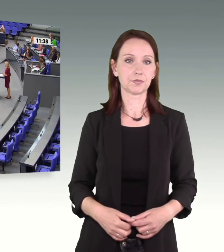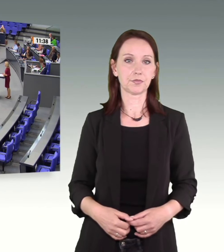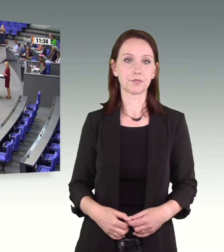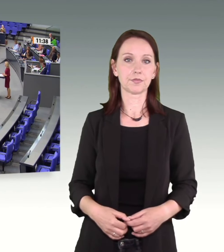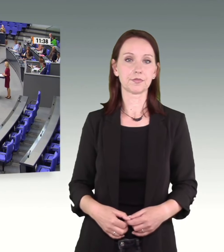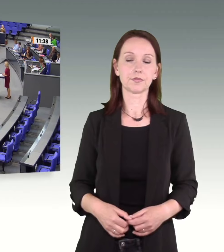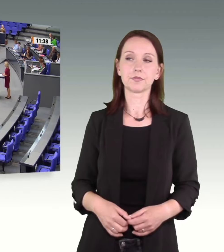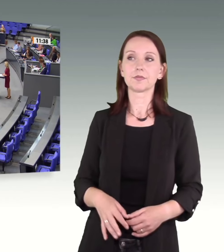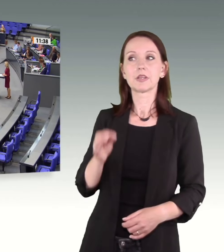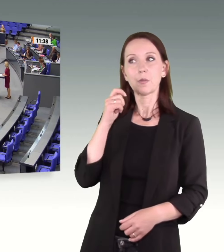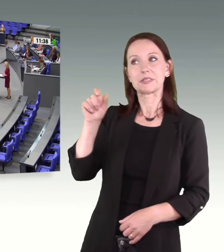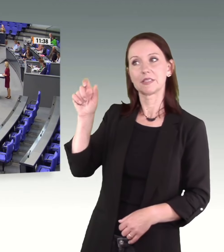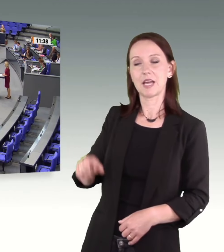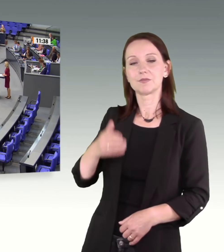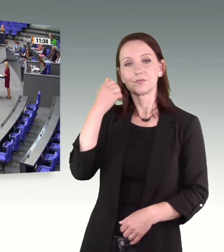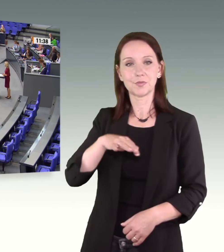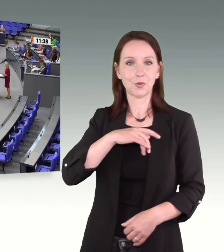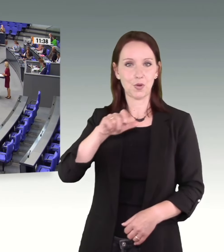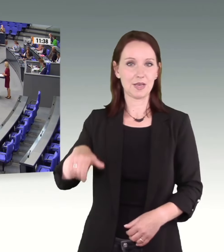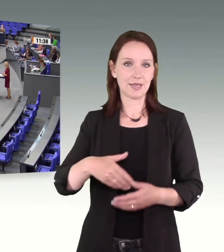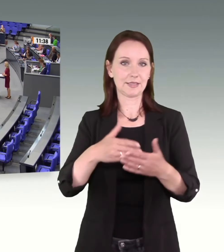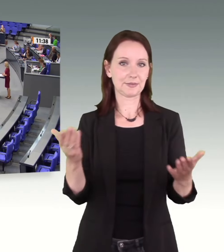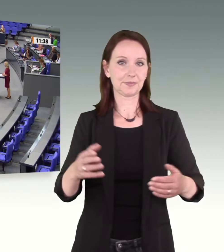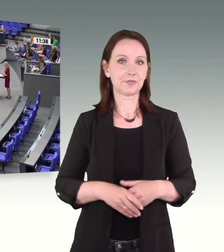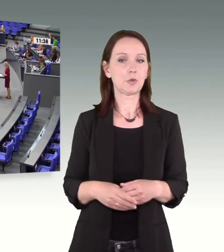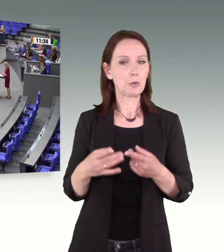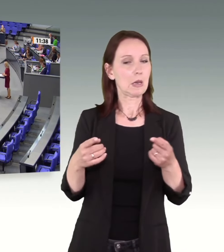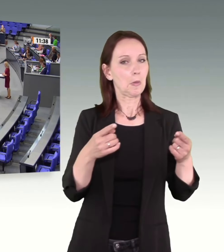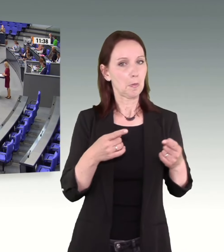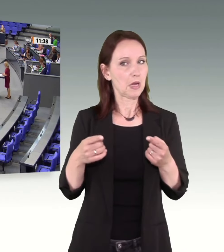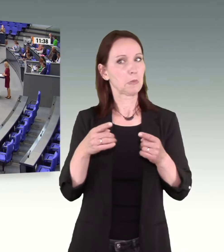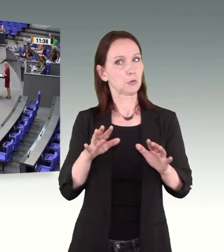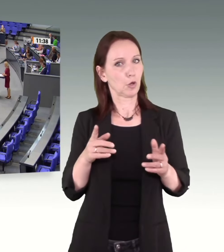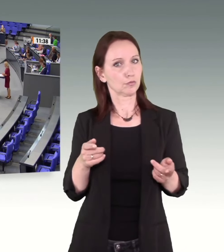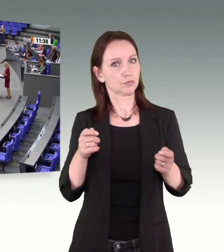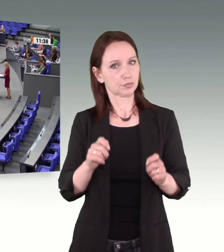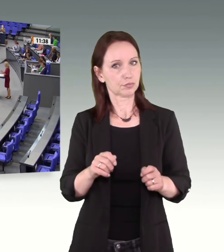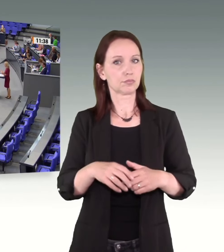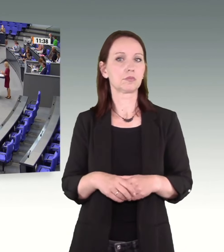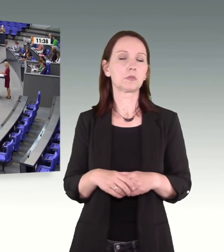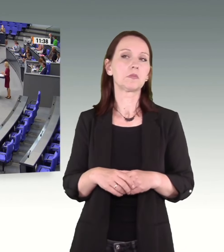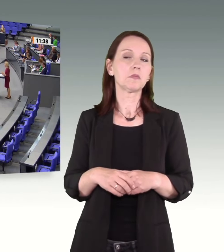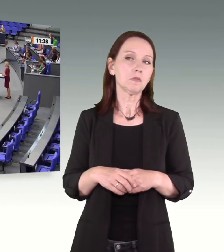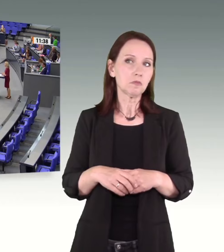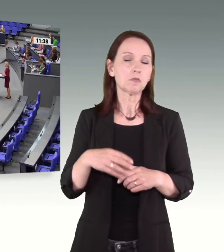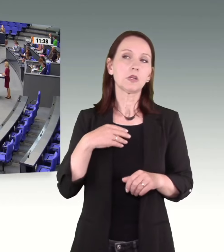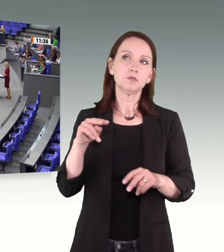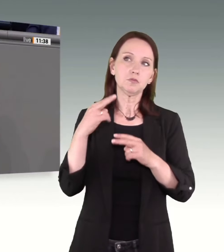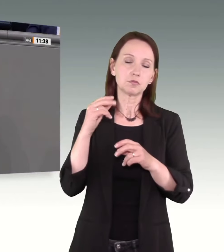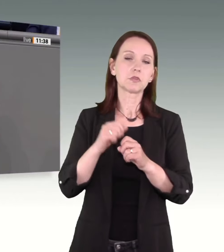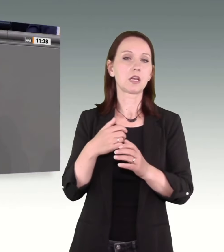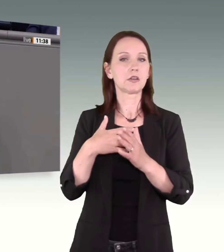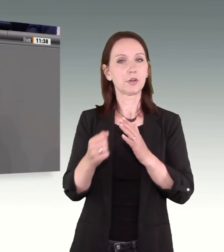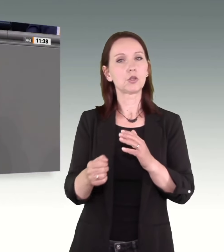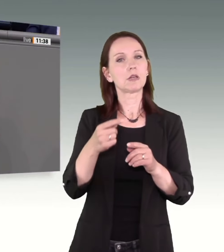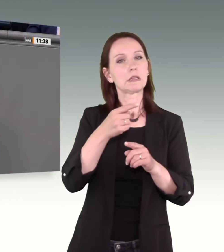Frau Präsidentin! Liebe Kolleginnen und Kollegen! Zum Ende der Debatte kann man, glaube ich, feststellen, dass wir uns in Teilen schon einig